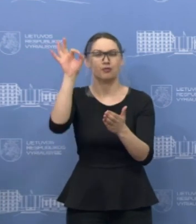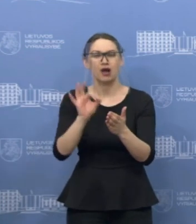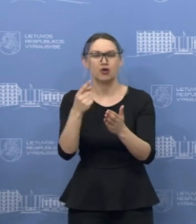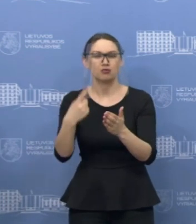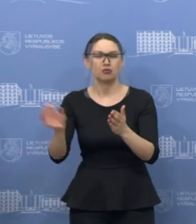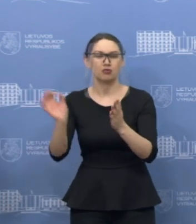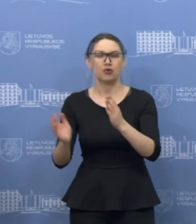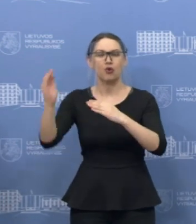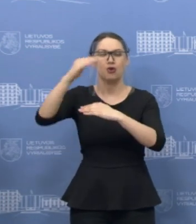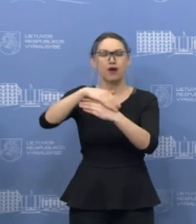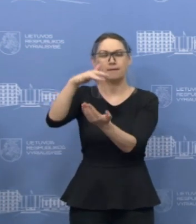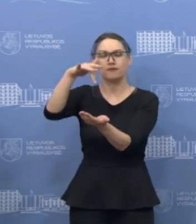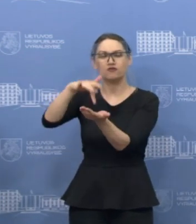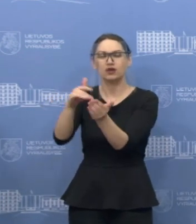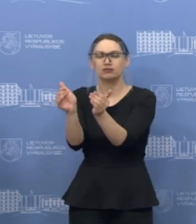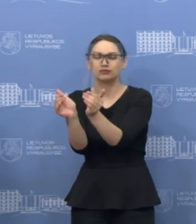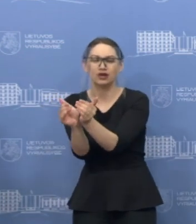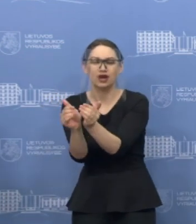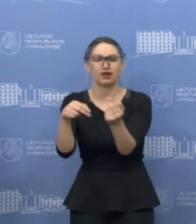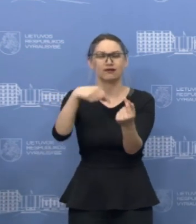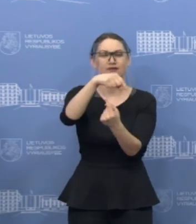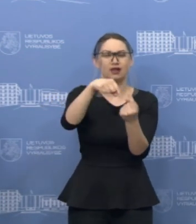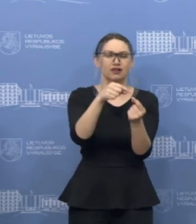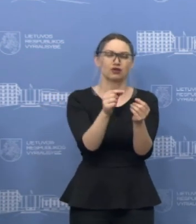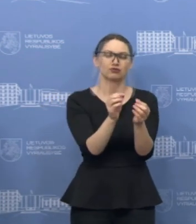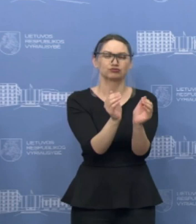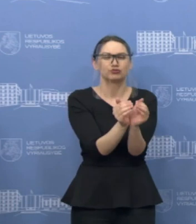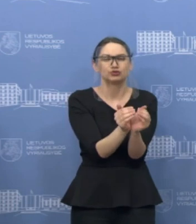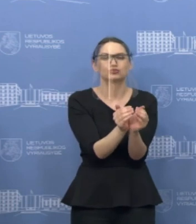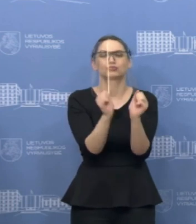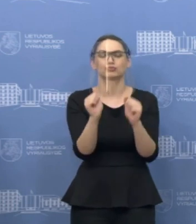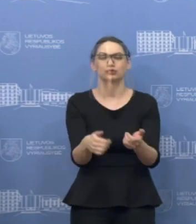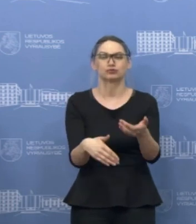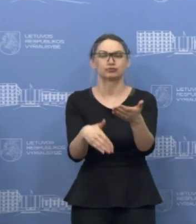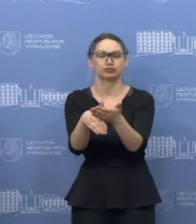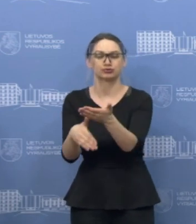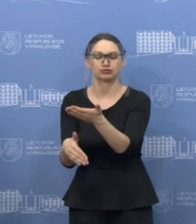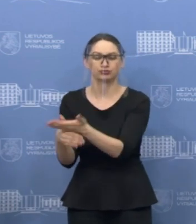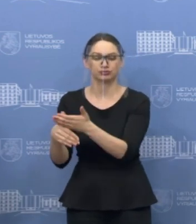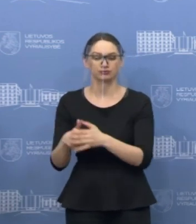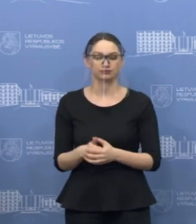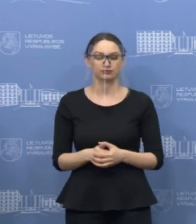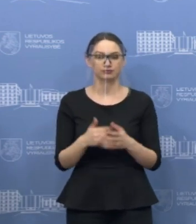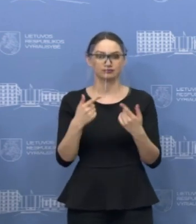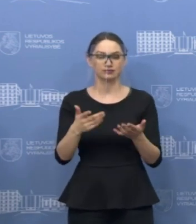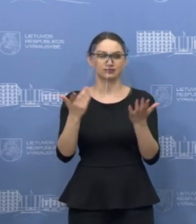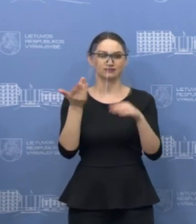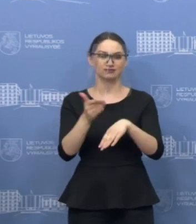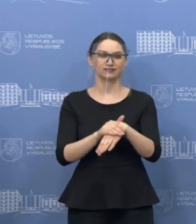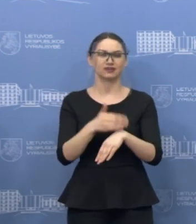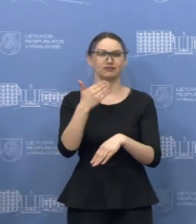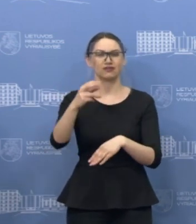ypač smulkėms ir vidutiniams. Ir kaip suprantate, čia matosi tam tikrą partnerystę